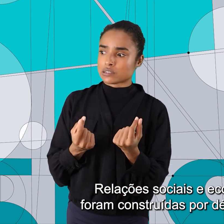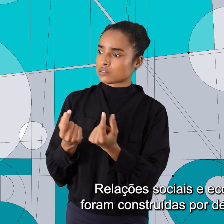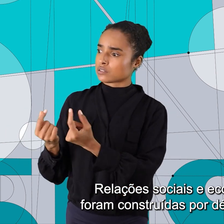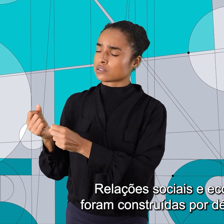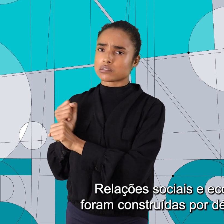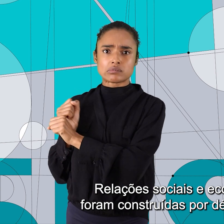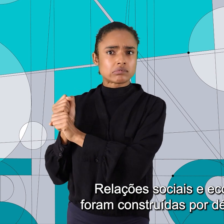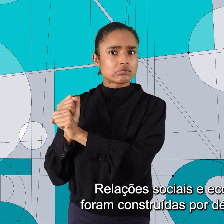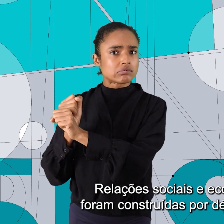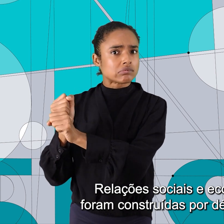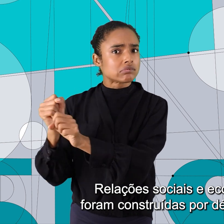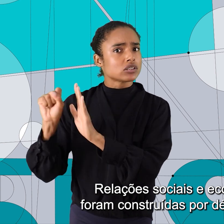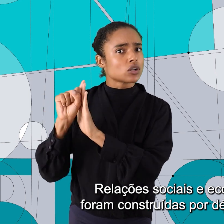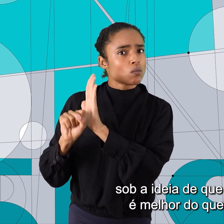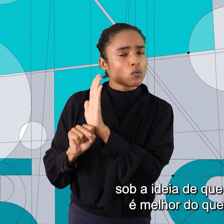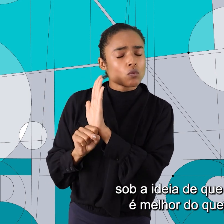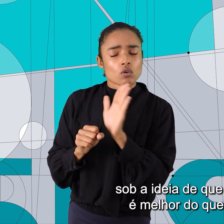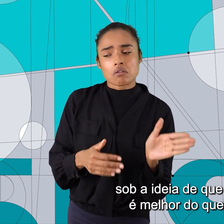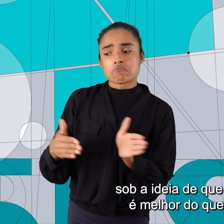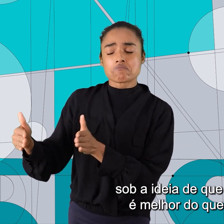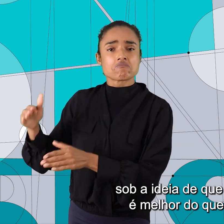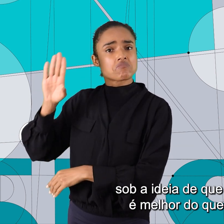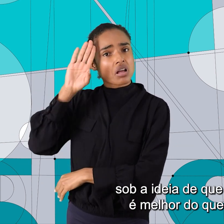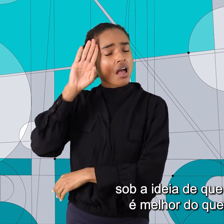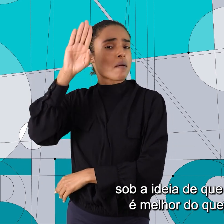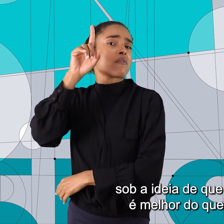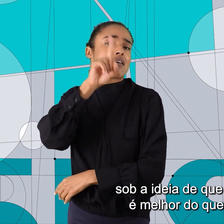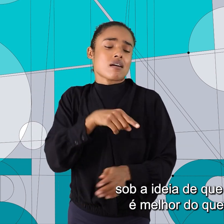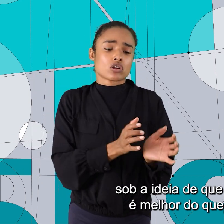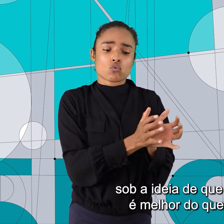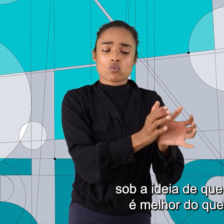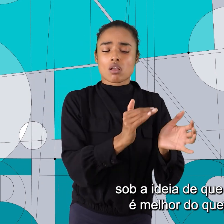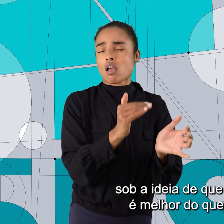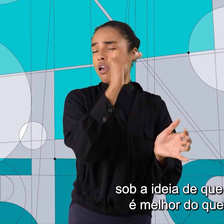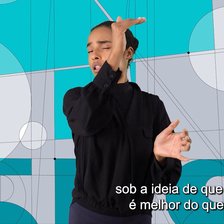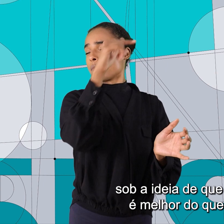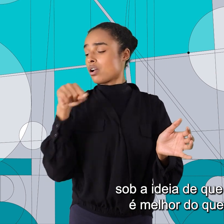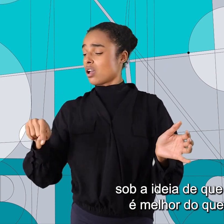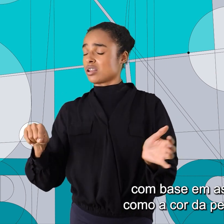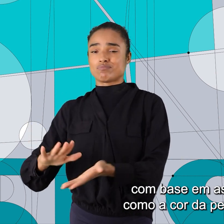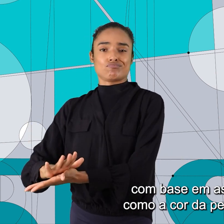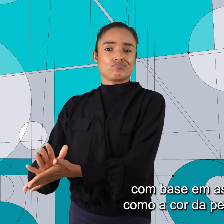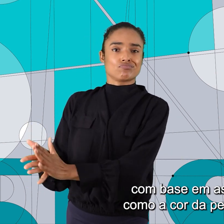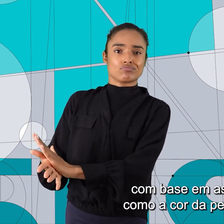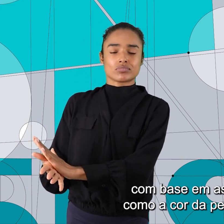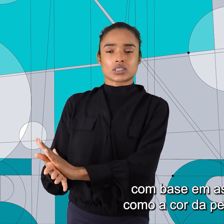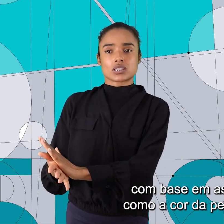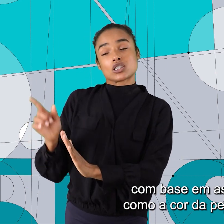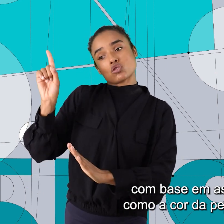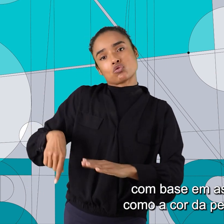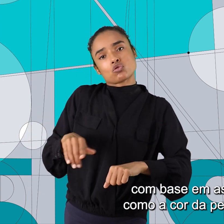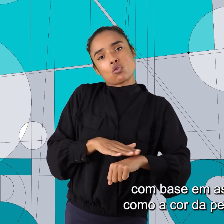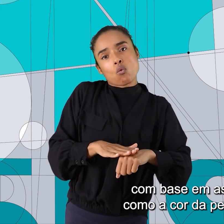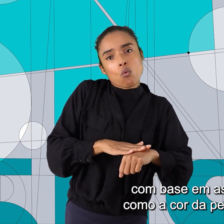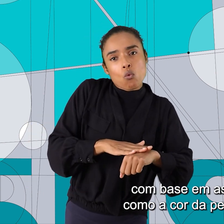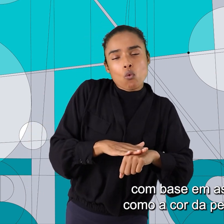por décadas, séculos, sob a ideia de que um grupo é melhor do que o outro, com base em aspectos como